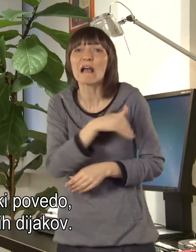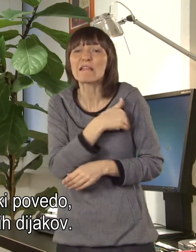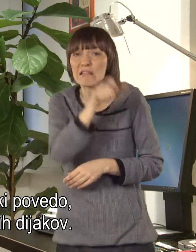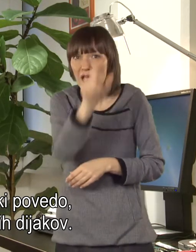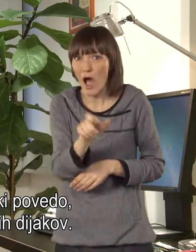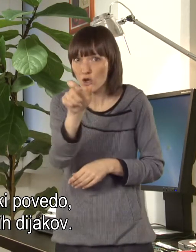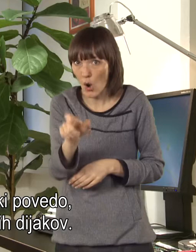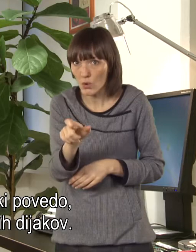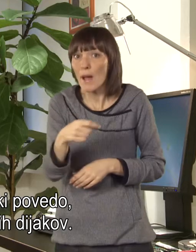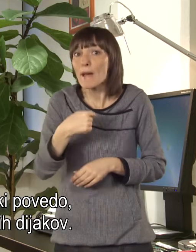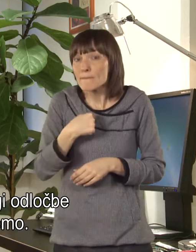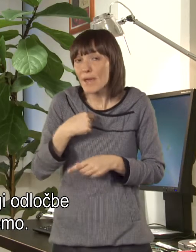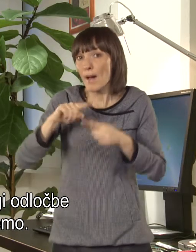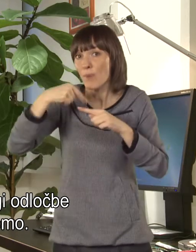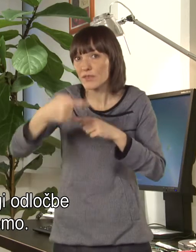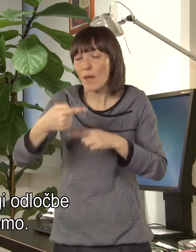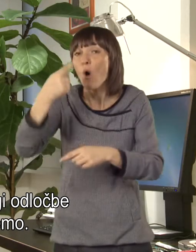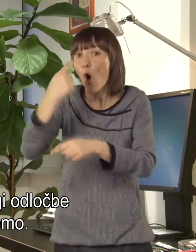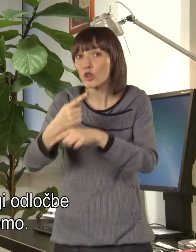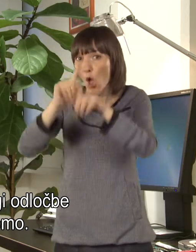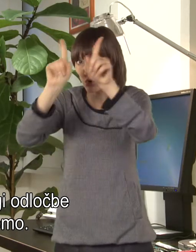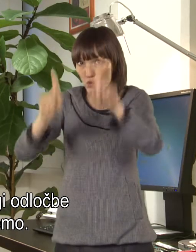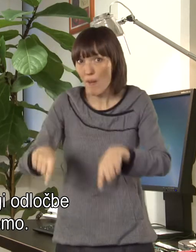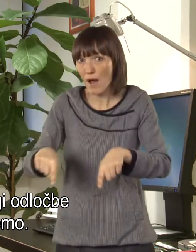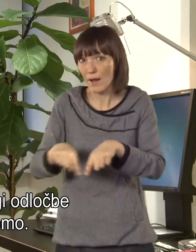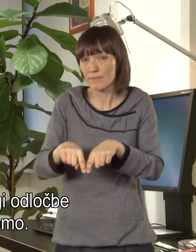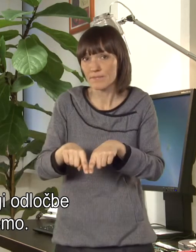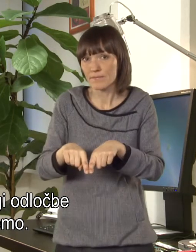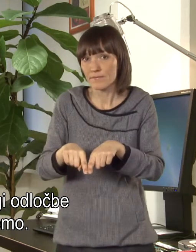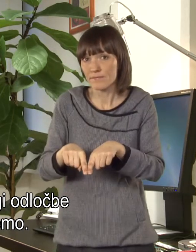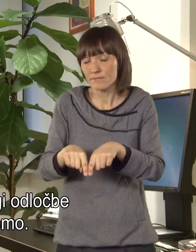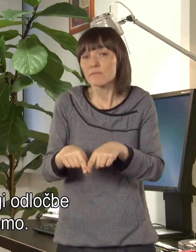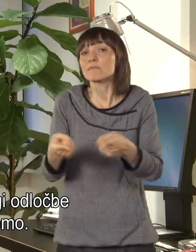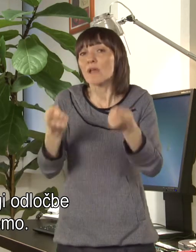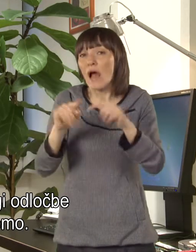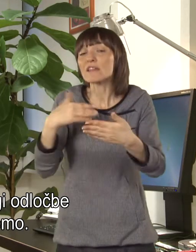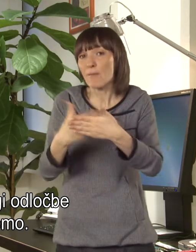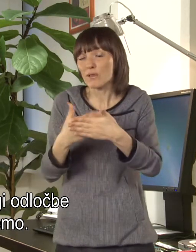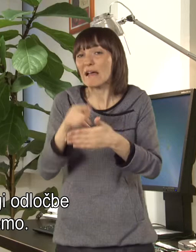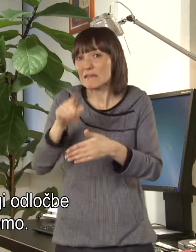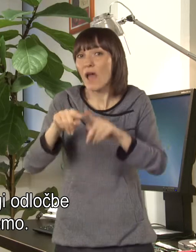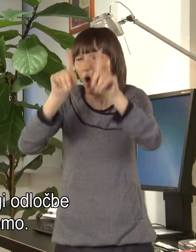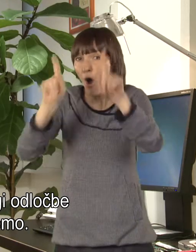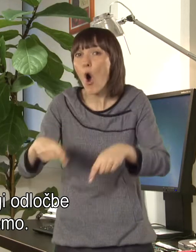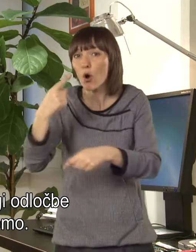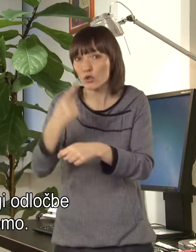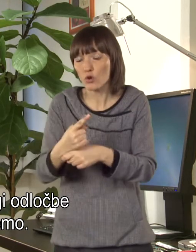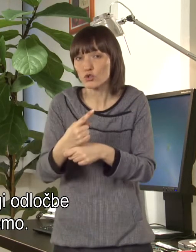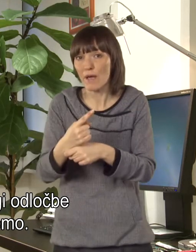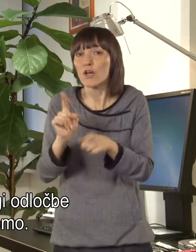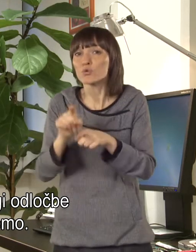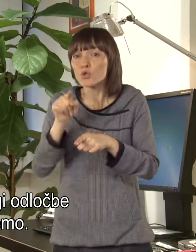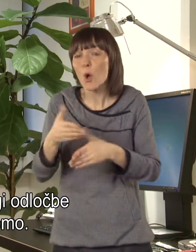takih dijakov. potem z odločbo oziroma na podlagi odločbe